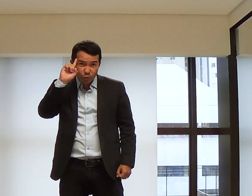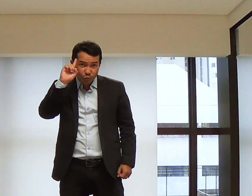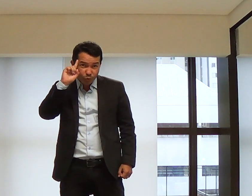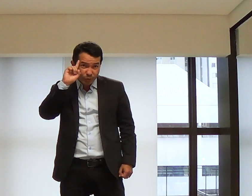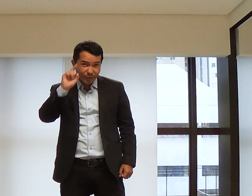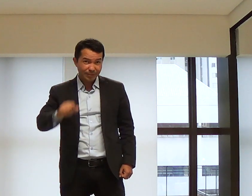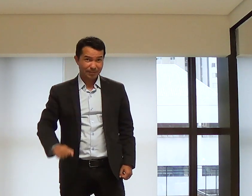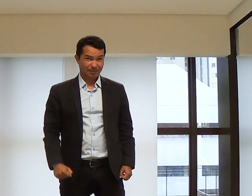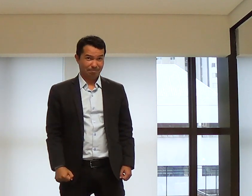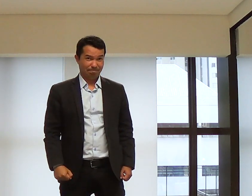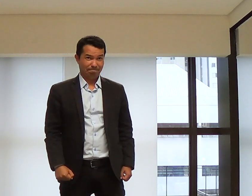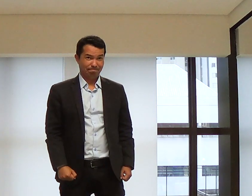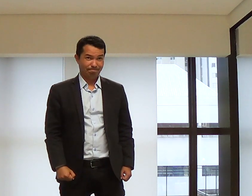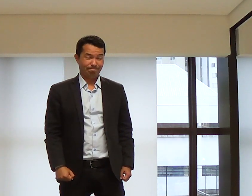Todo dia tem que ser assim.